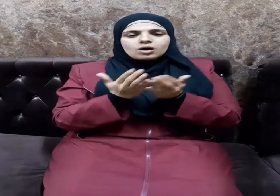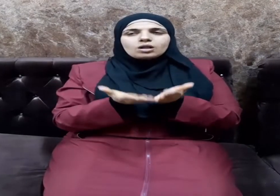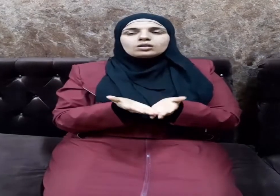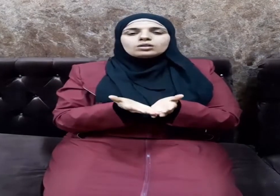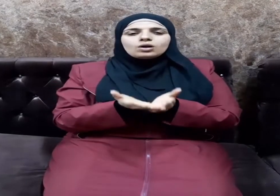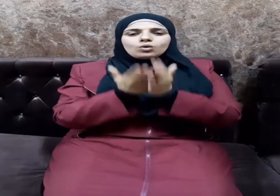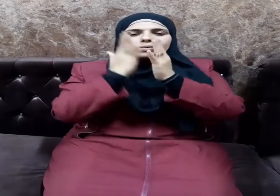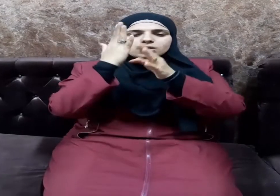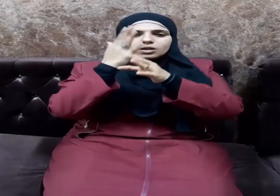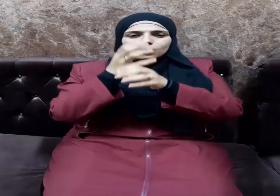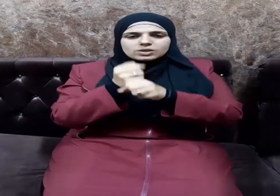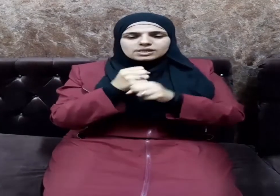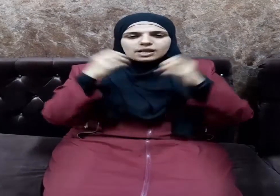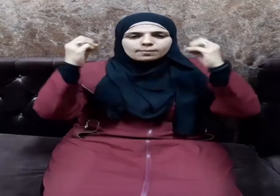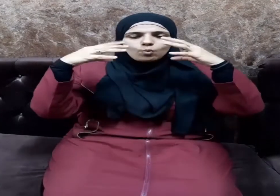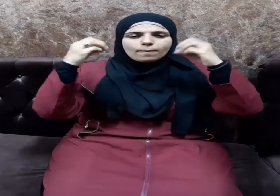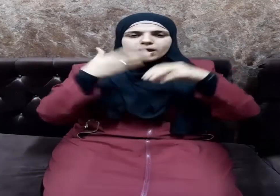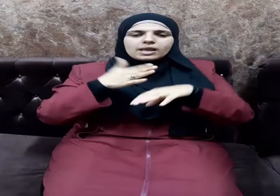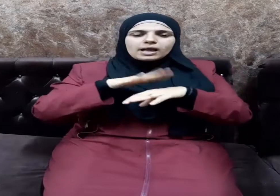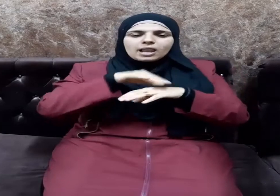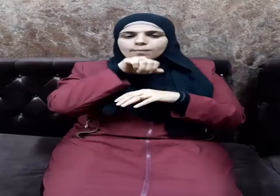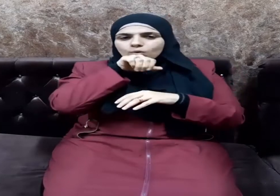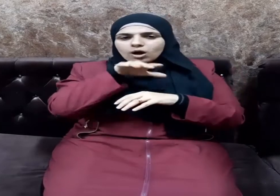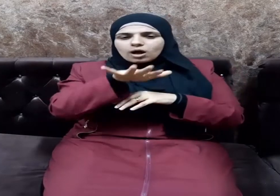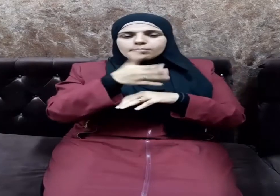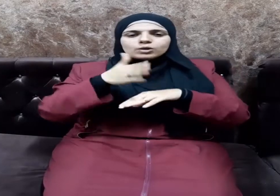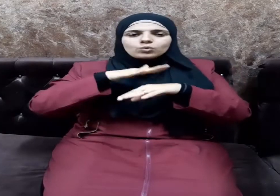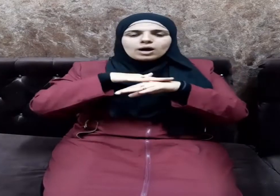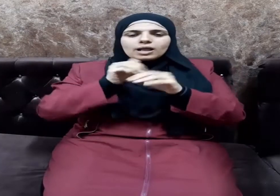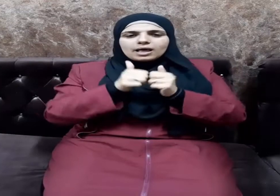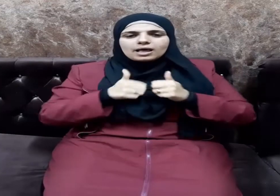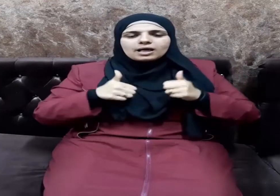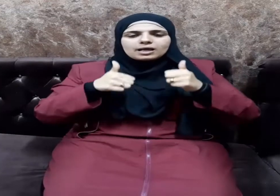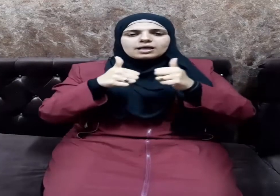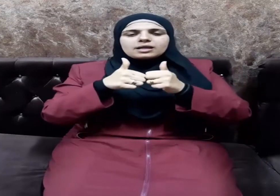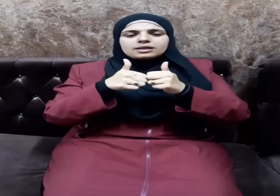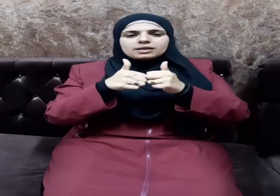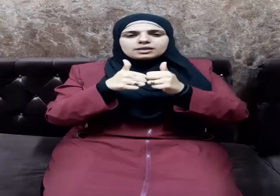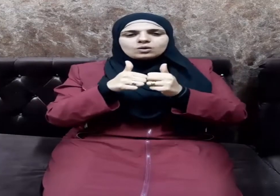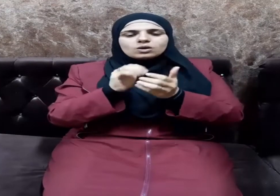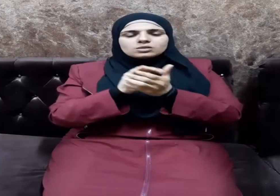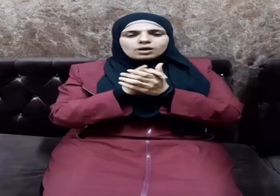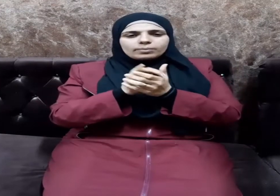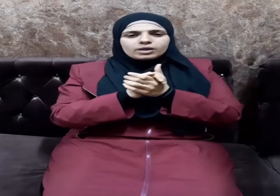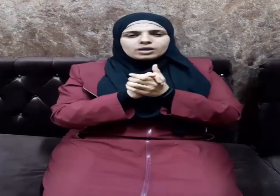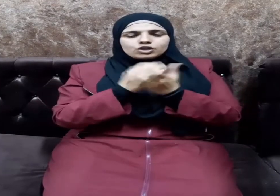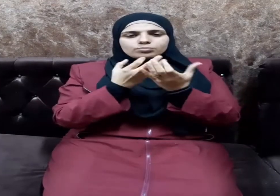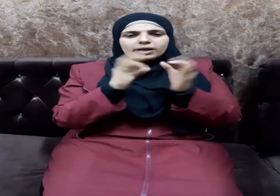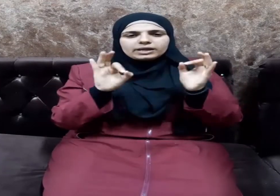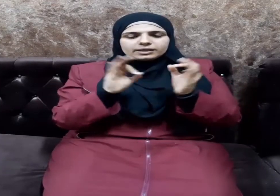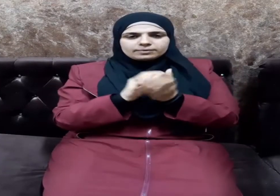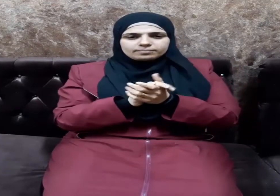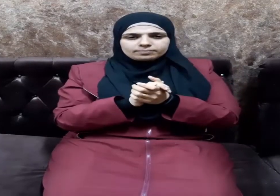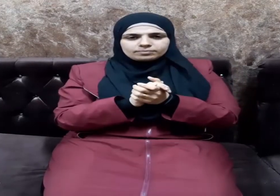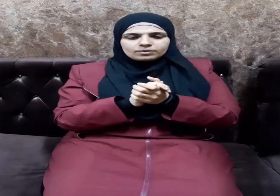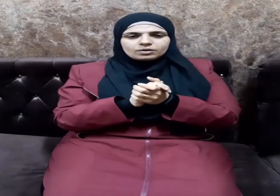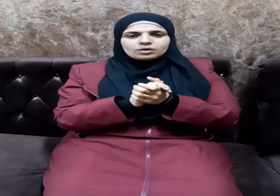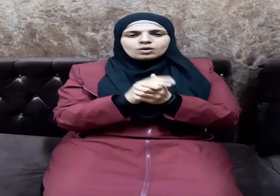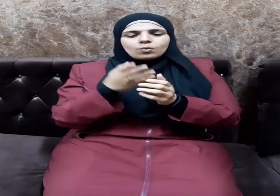اللهم صل وسلم وبارك عليه وعلى آله وصحبه أجمعين ومن